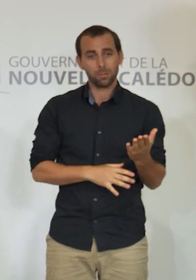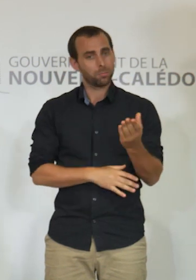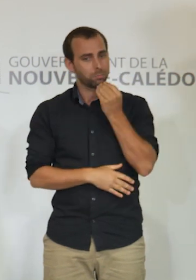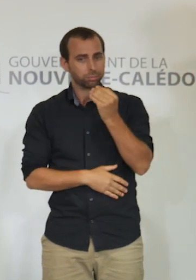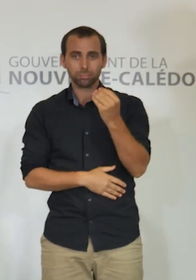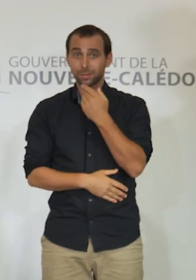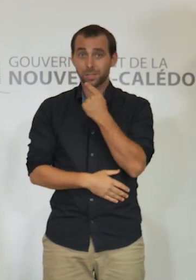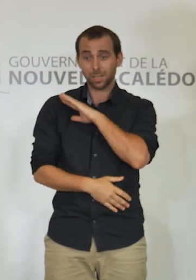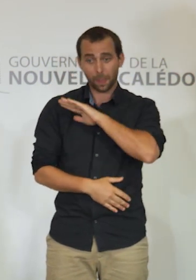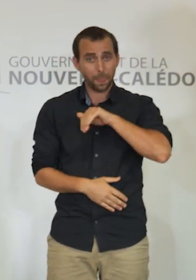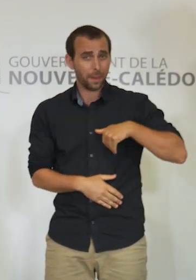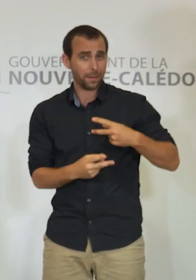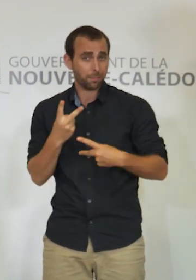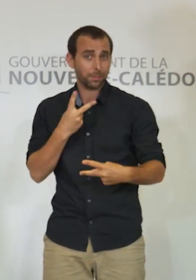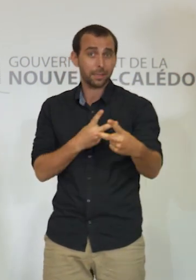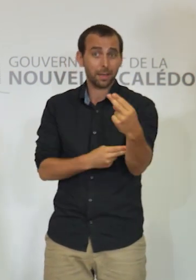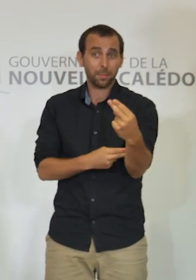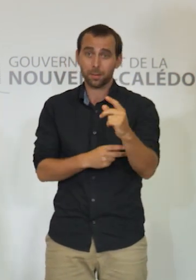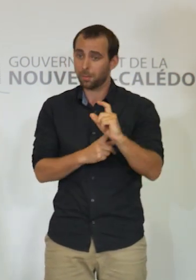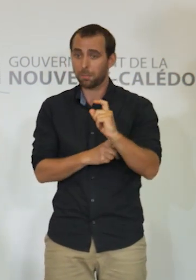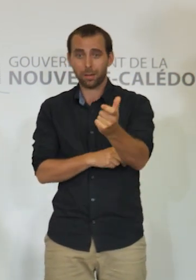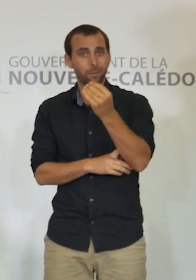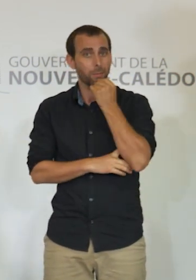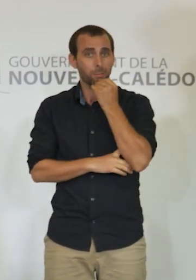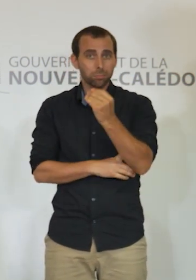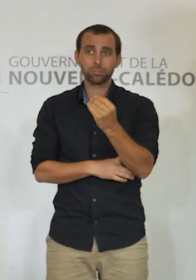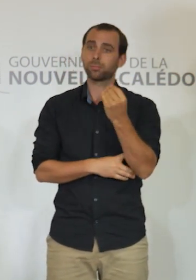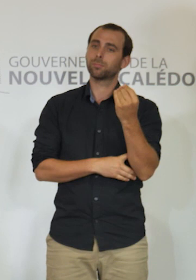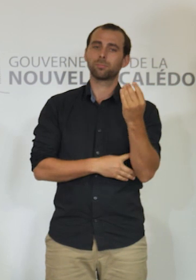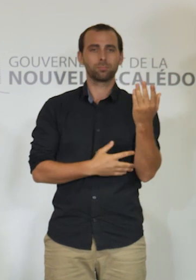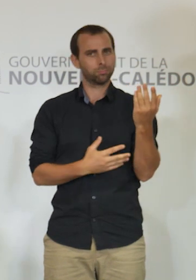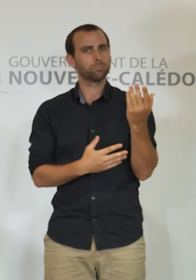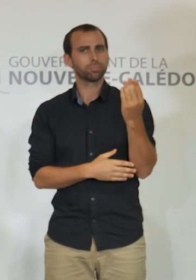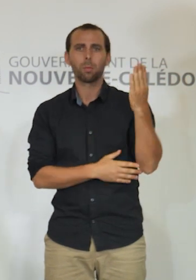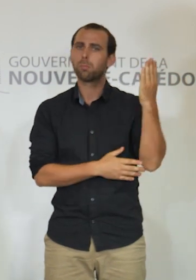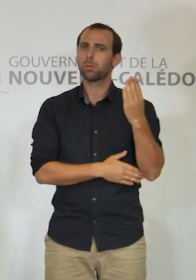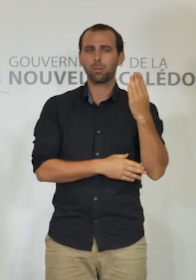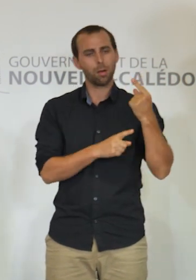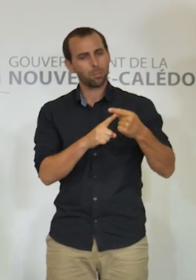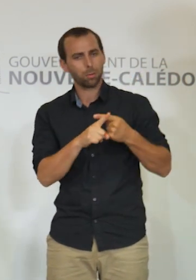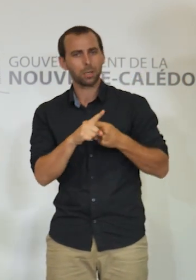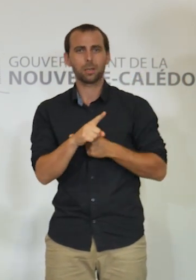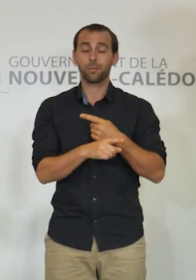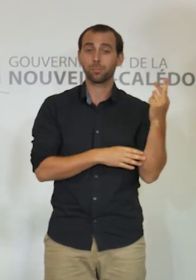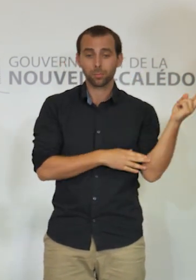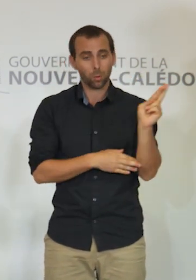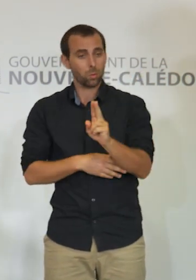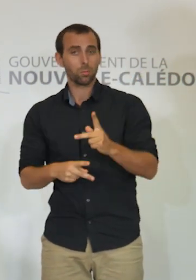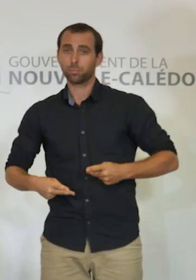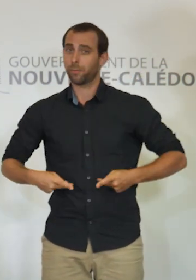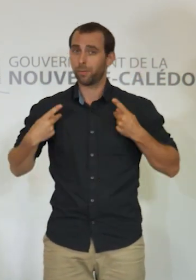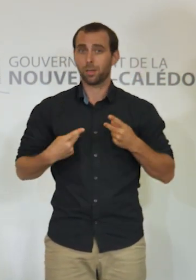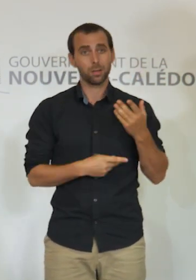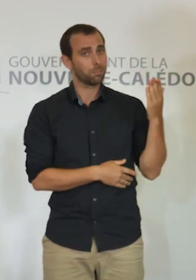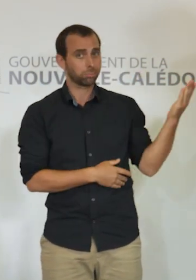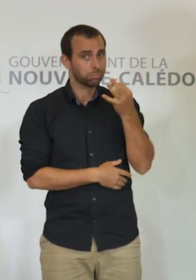avant le recours à des modalités prévoyant un retour aux besoins progressifs vers cette vie que vous